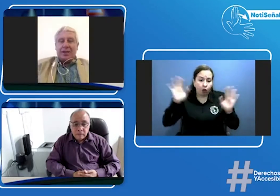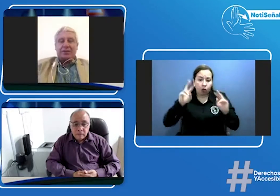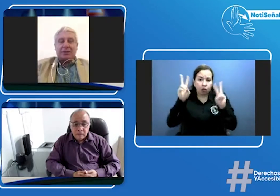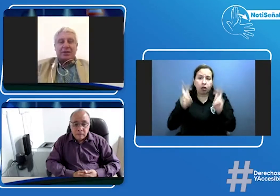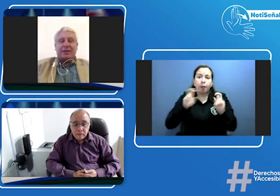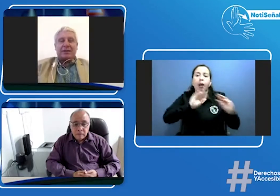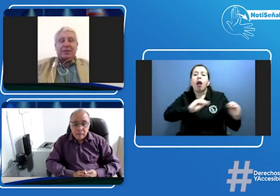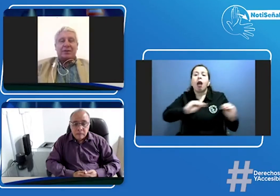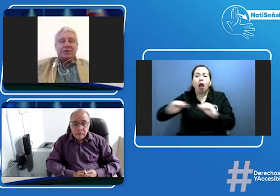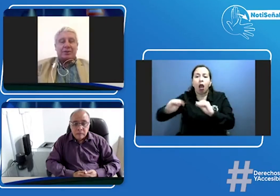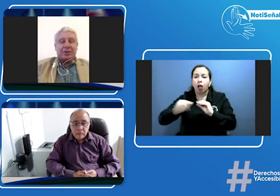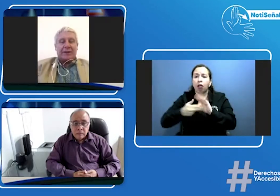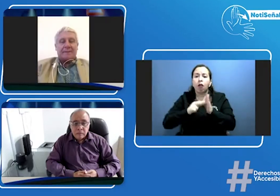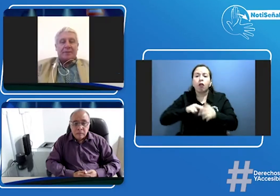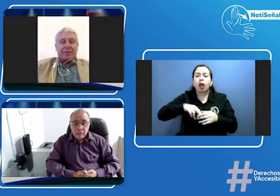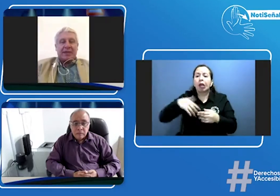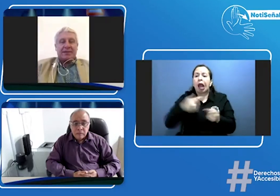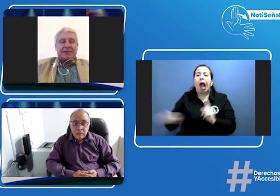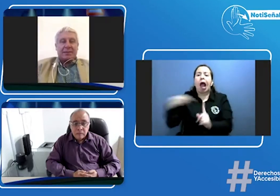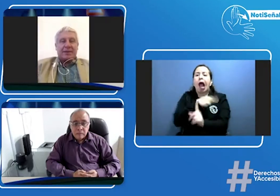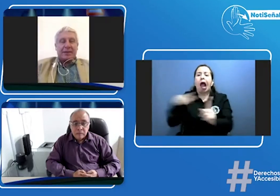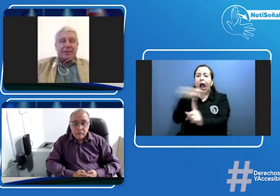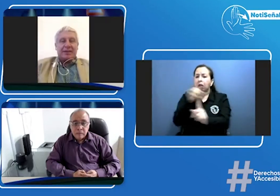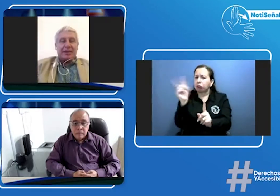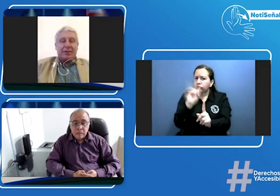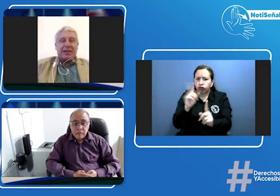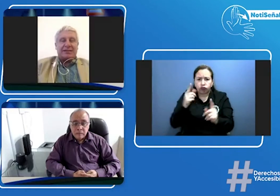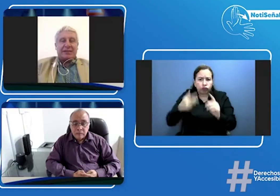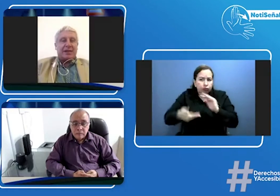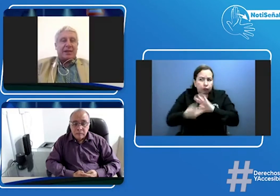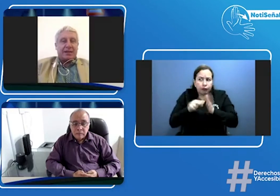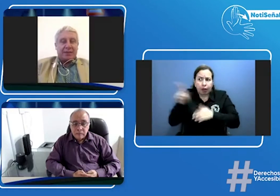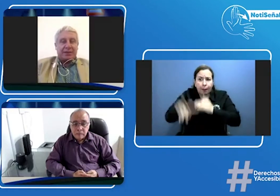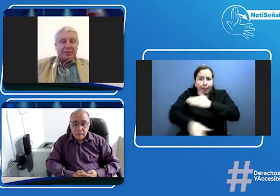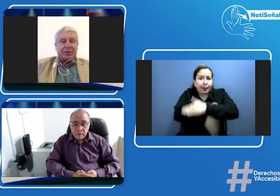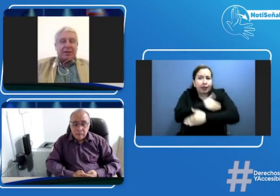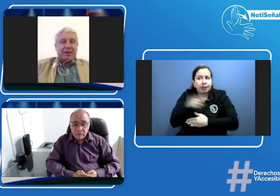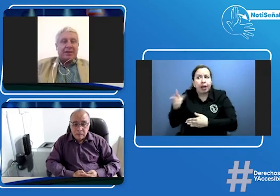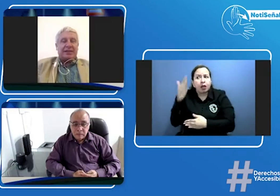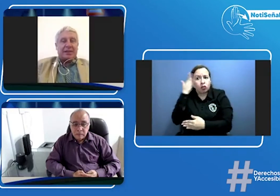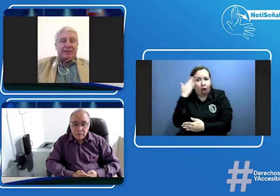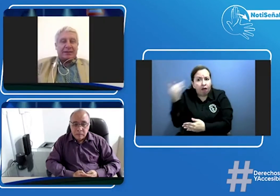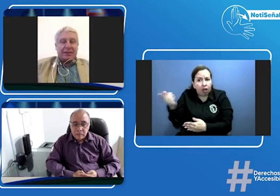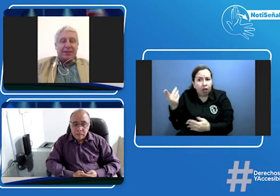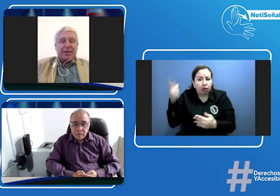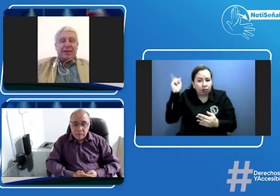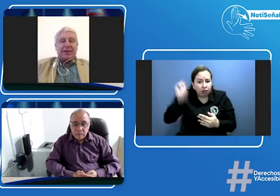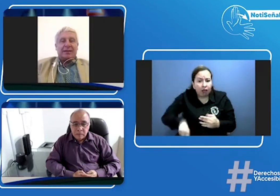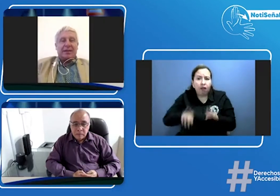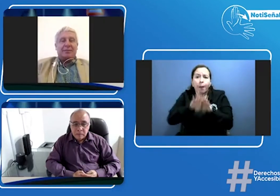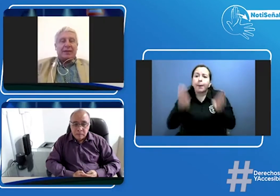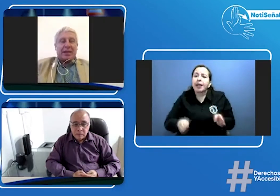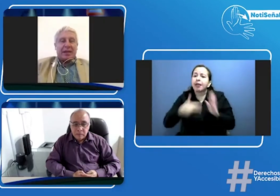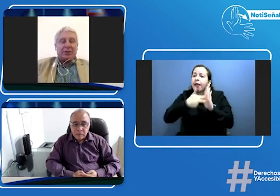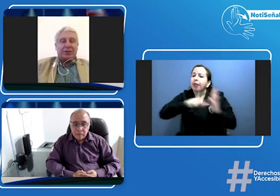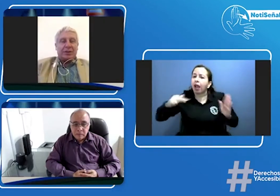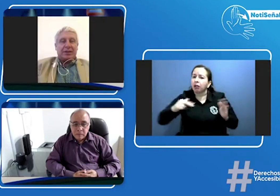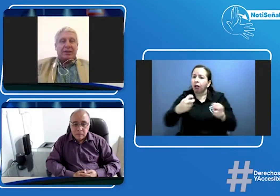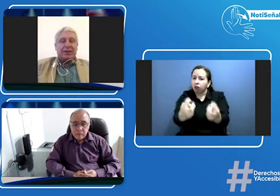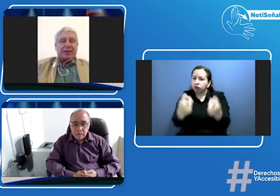muchas vueltas al cuento yo creo que es sencillamente que el Ministerio aceite el requerimiento de hacer la mesa técnica de invitar a los que